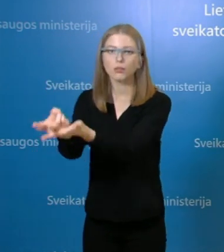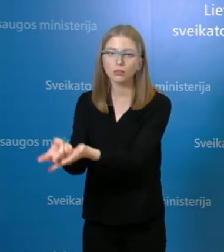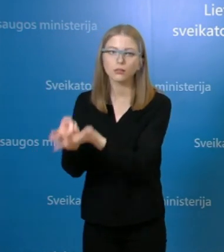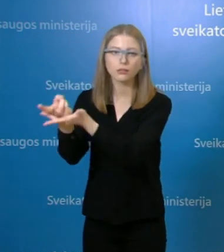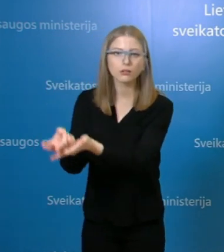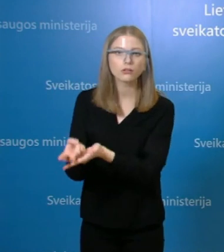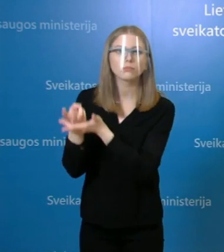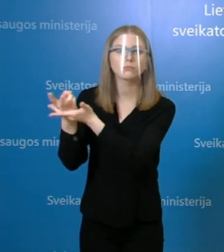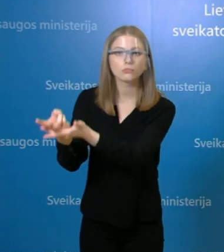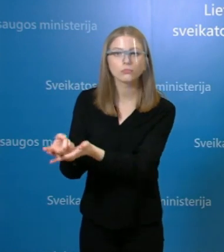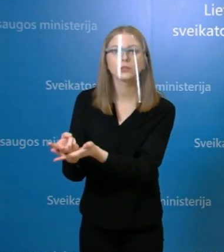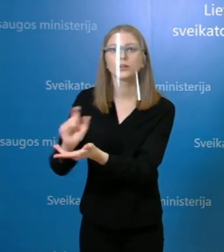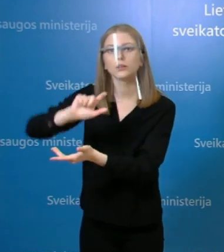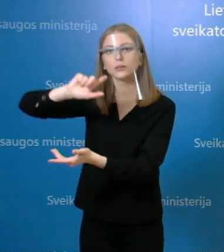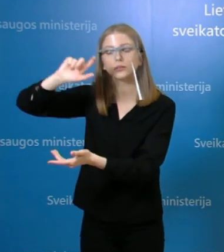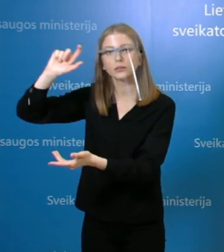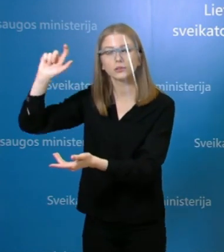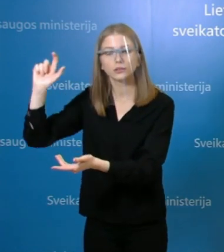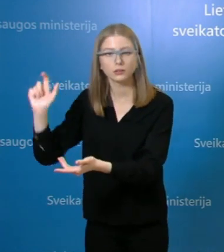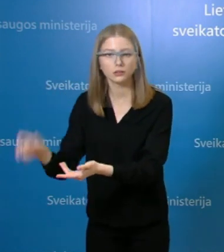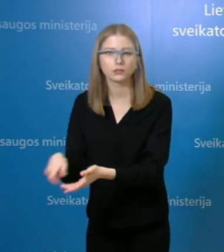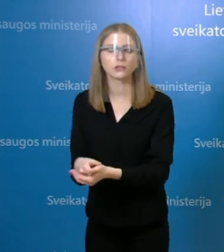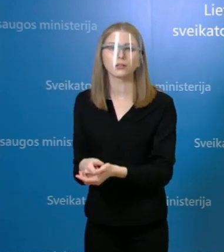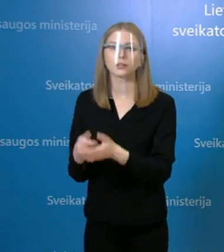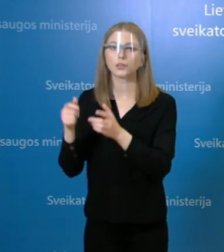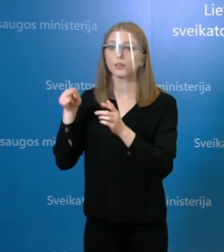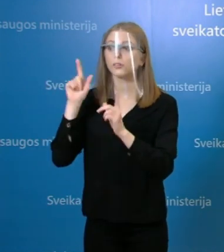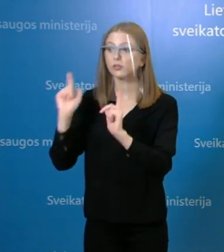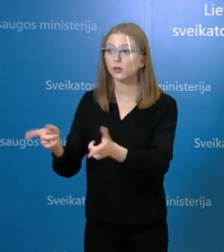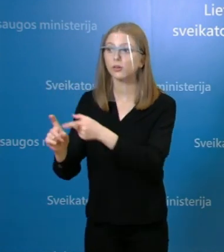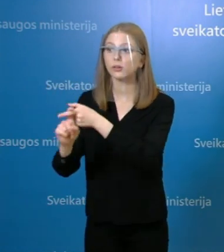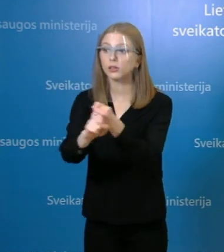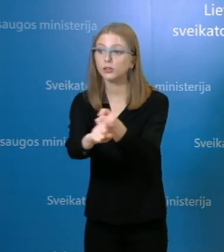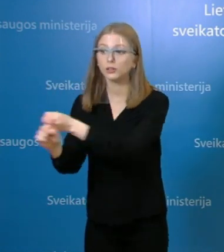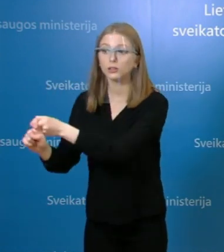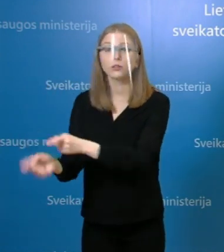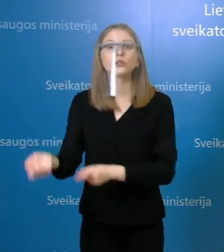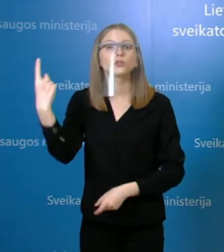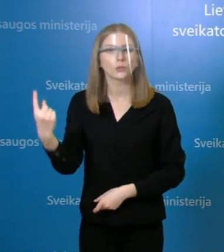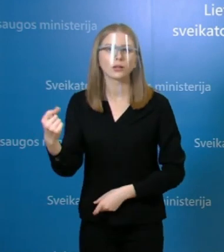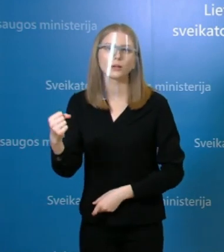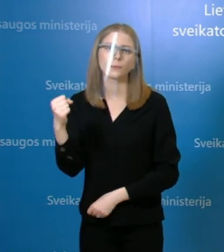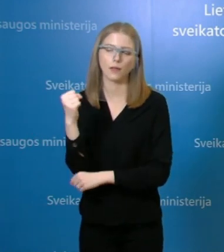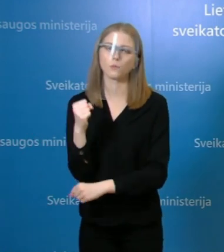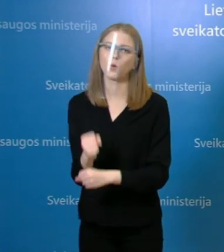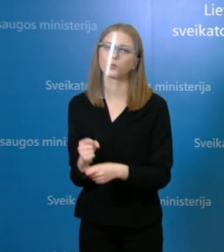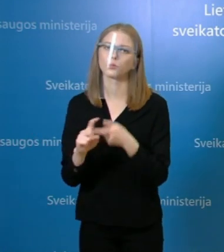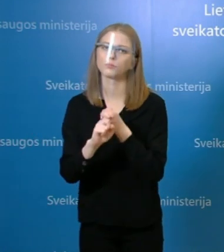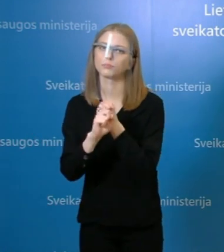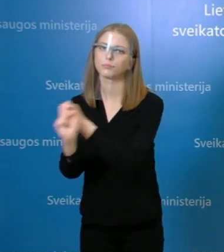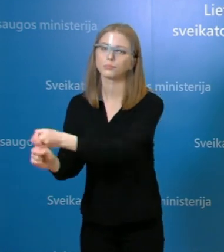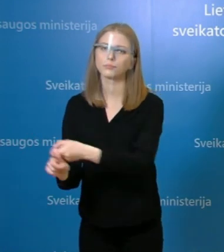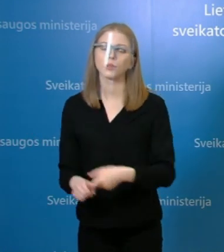būna Vilniaus miesto klinikinėje ligoninėje, tai vis dėl to jie užsikrėsti galėtų nuo personalo. Dabar per